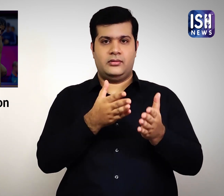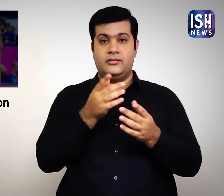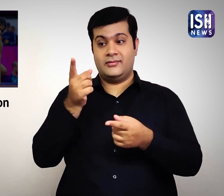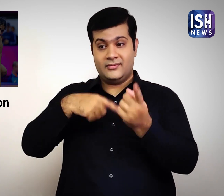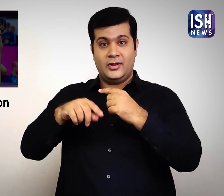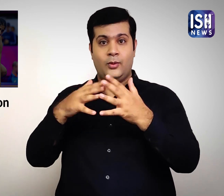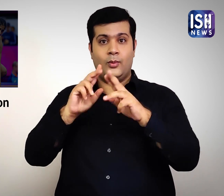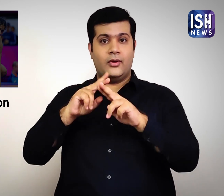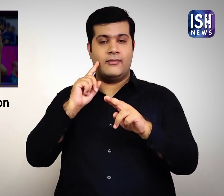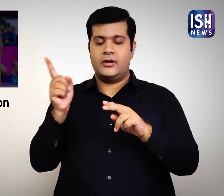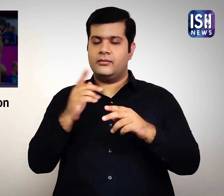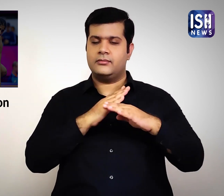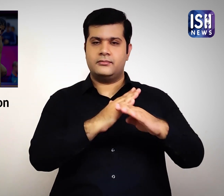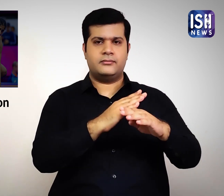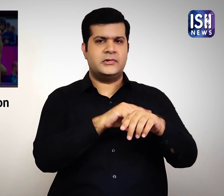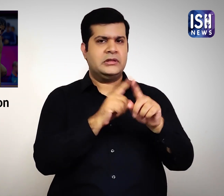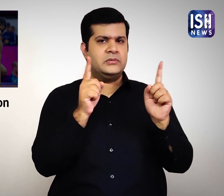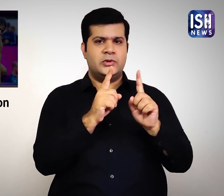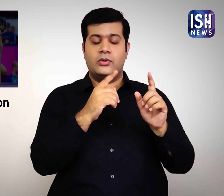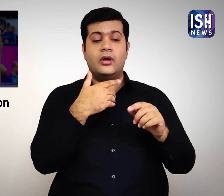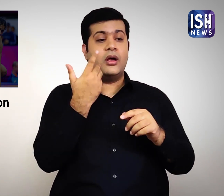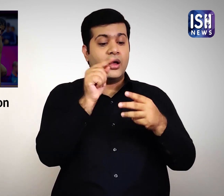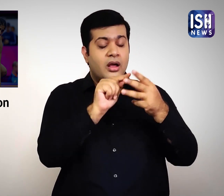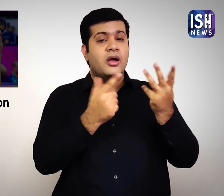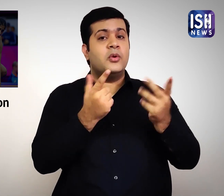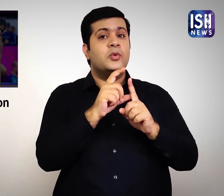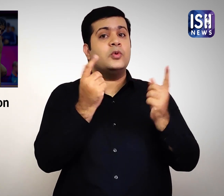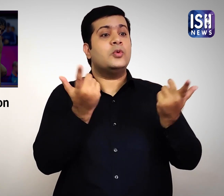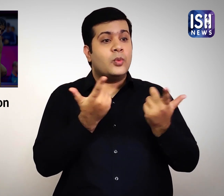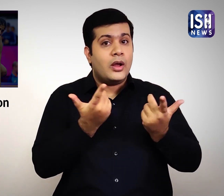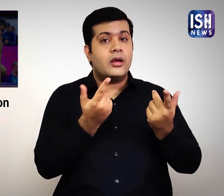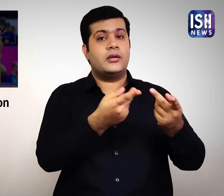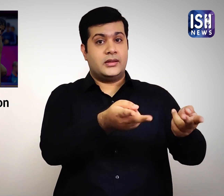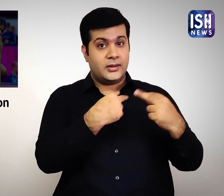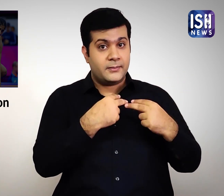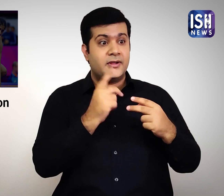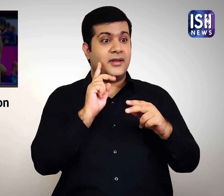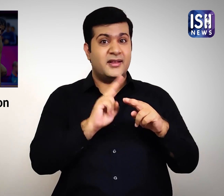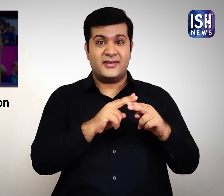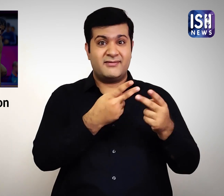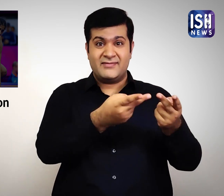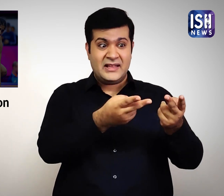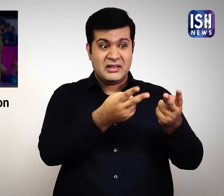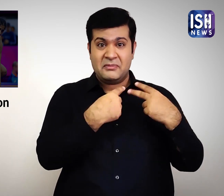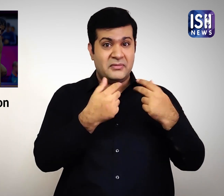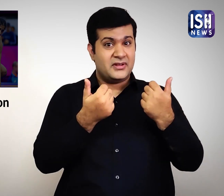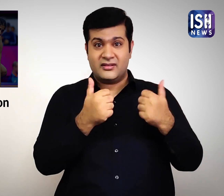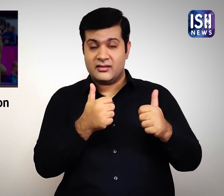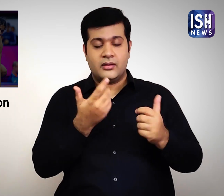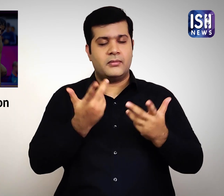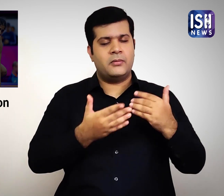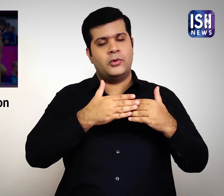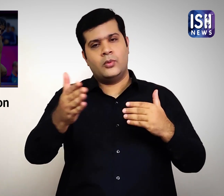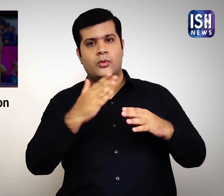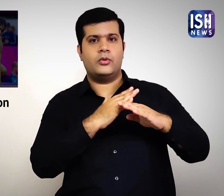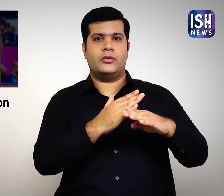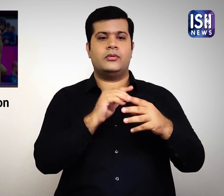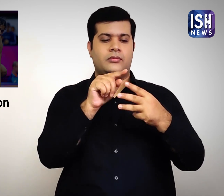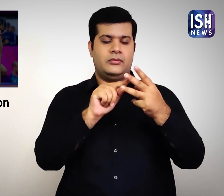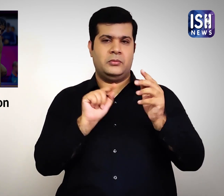निलामबन का कारण थे। अगर इन पर उसका जवाब असंतोस जनक है, तो उनके प्रतिबंद